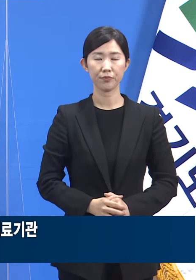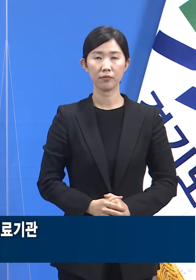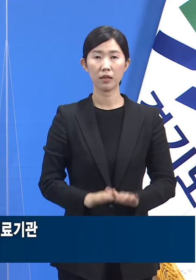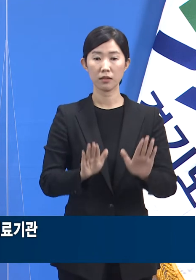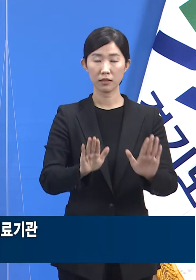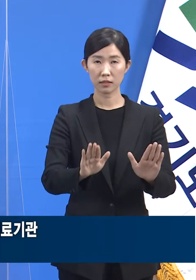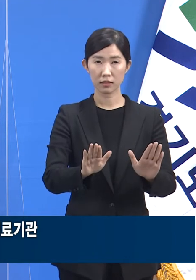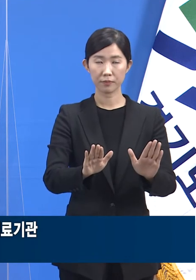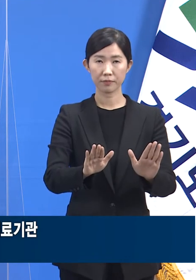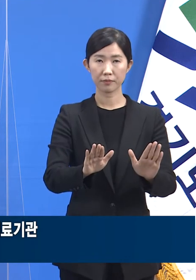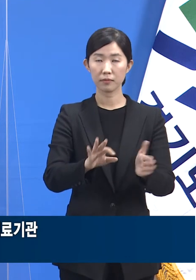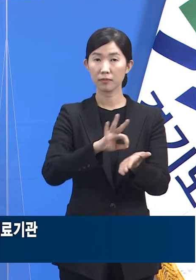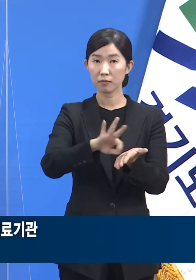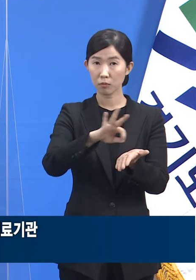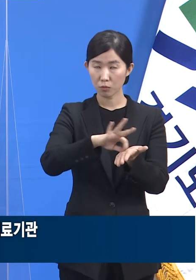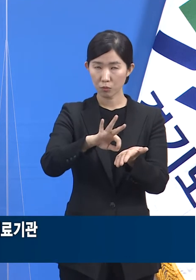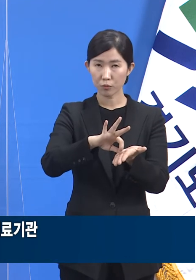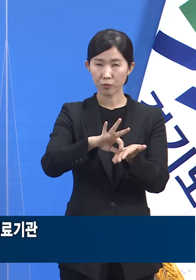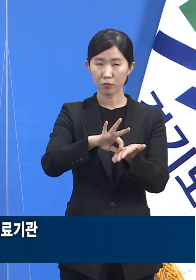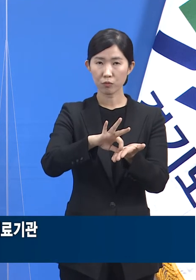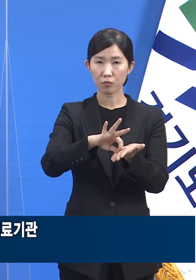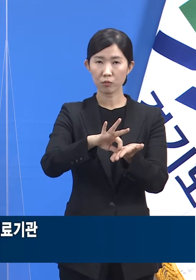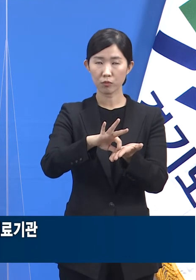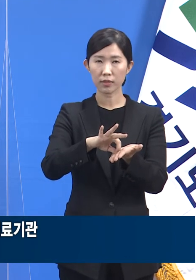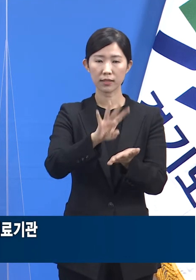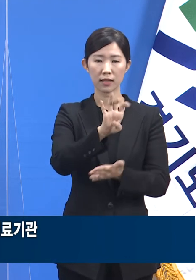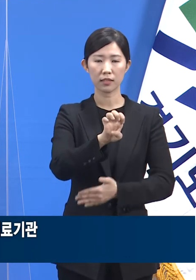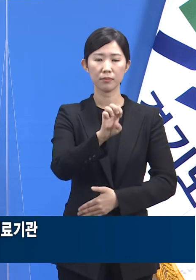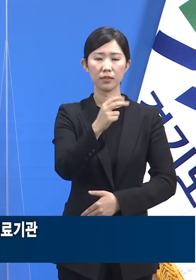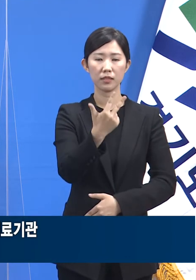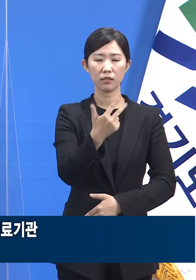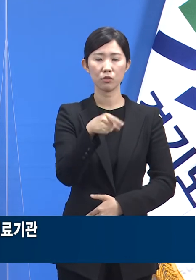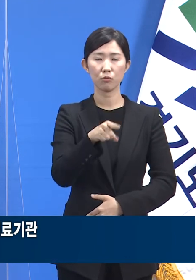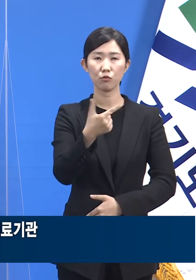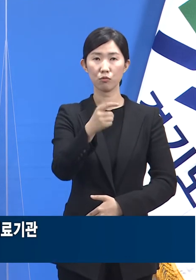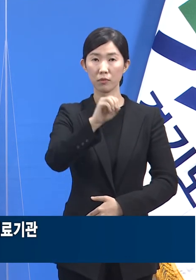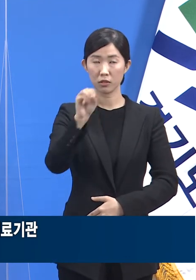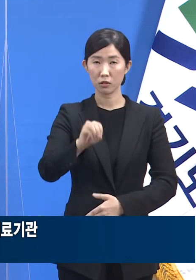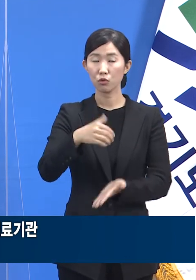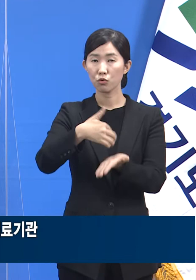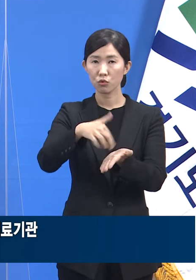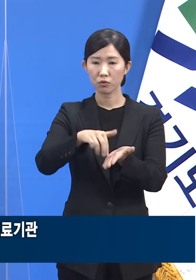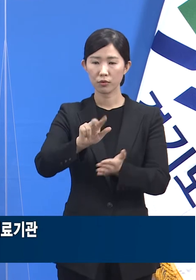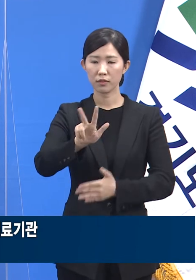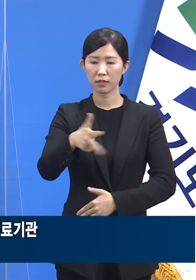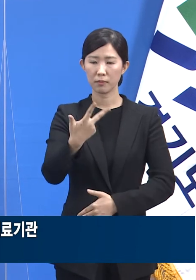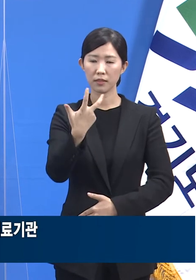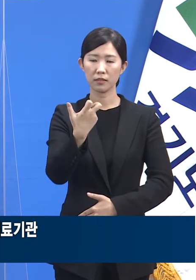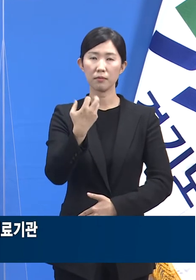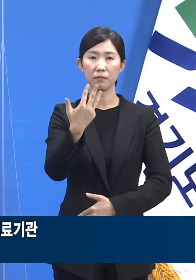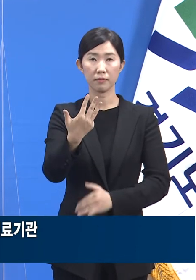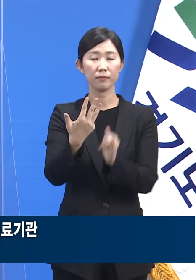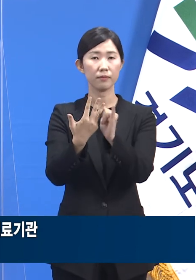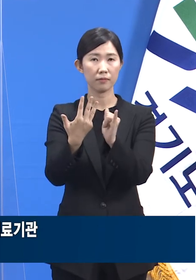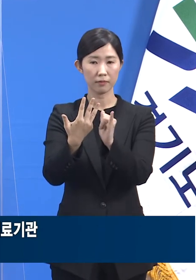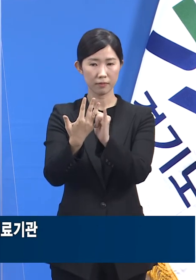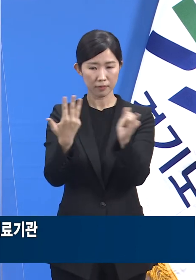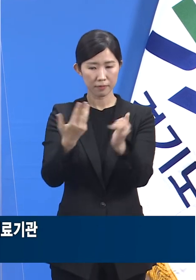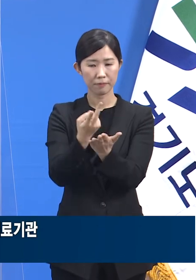현재 병상 가동률은 47.6%로 778개 병상을 사용하고 있습니다.